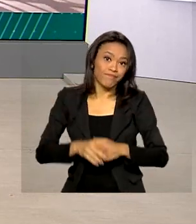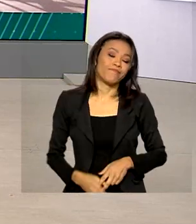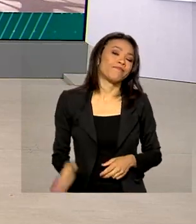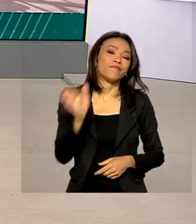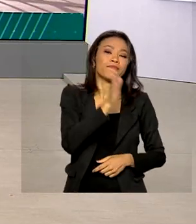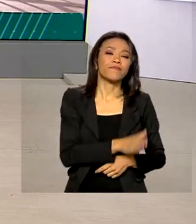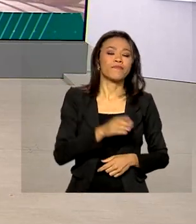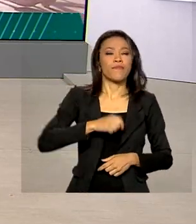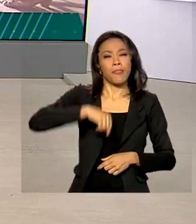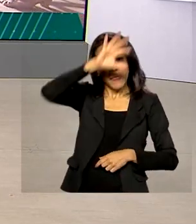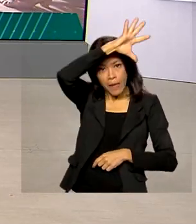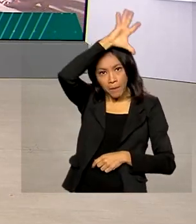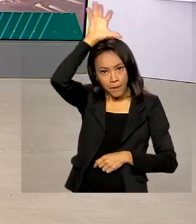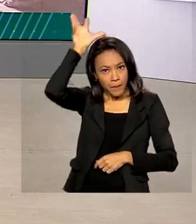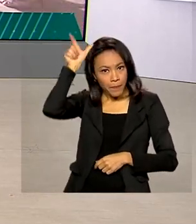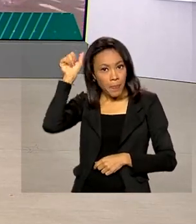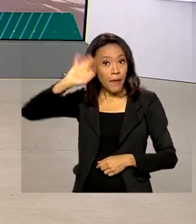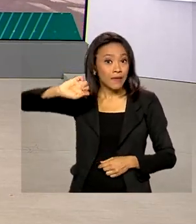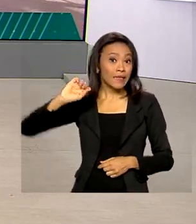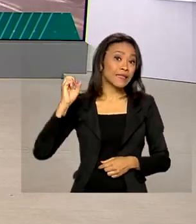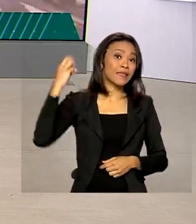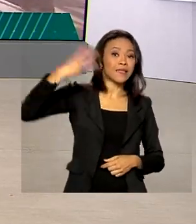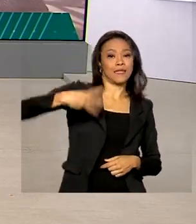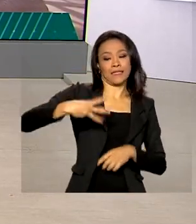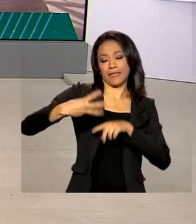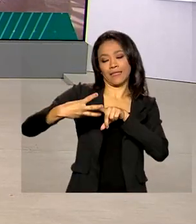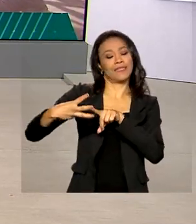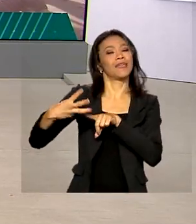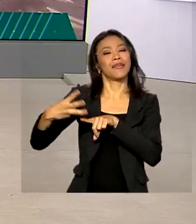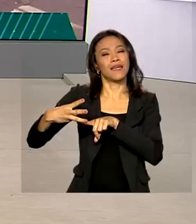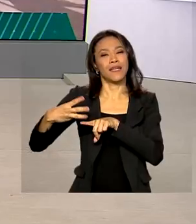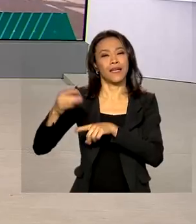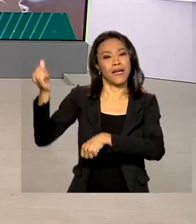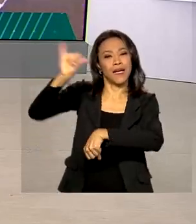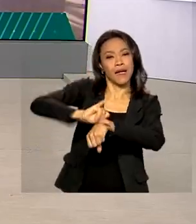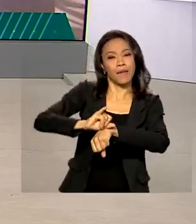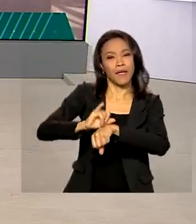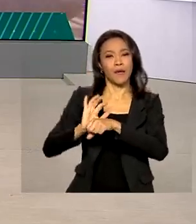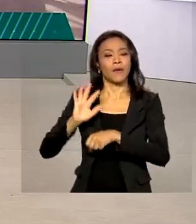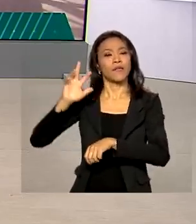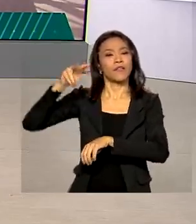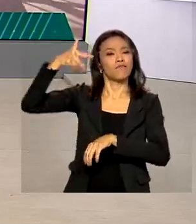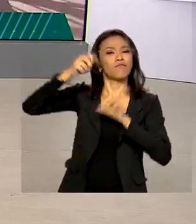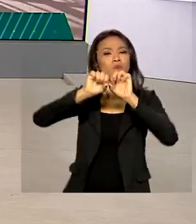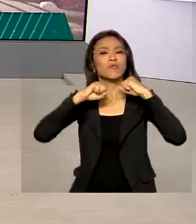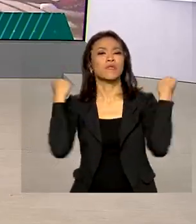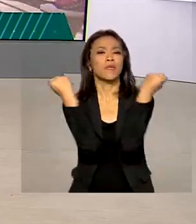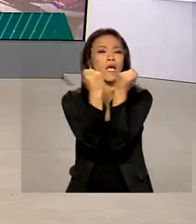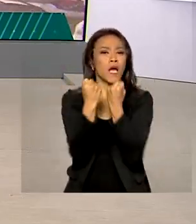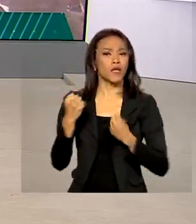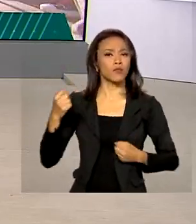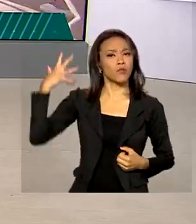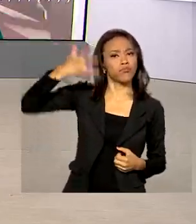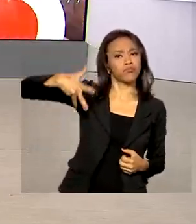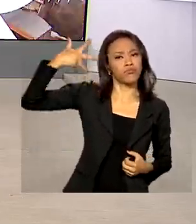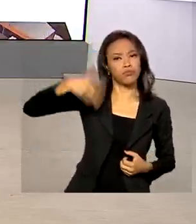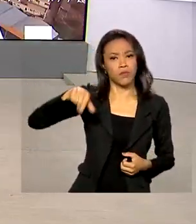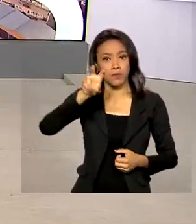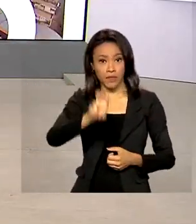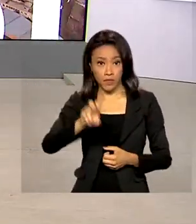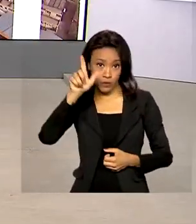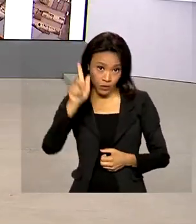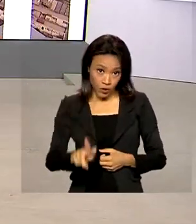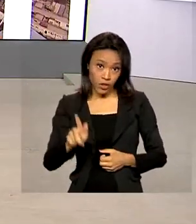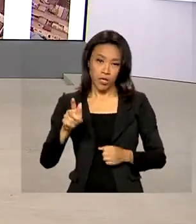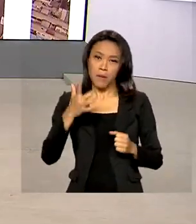Manaus foi a terceira capital a receber o seminário 5G, promovido pelo Ministério das Comunicações. Especialistas